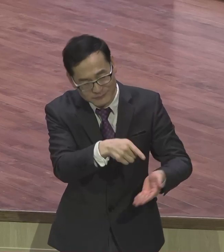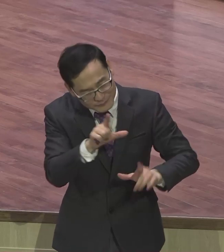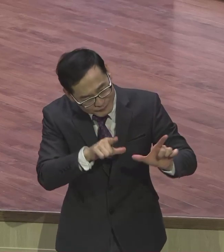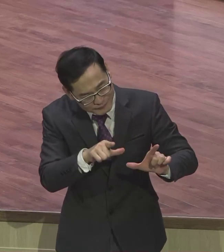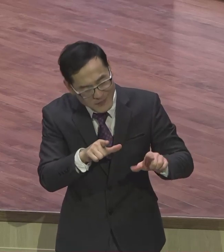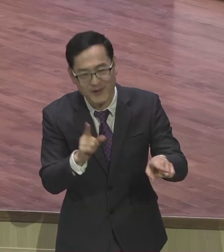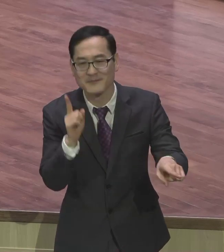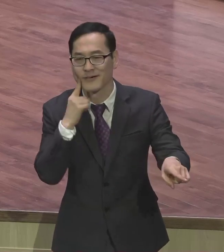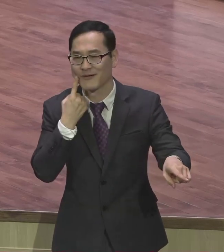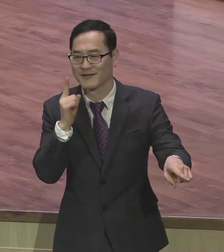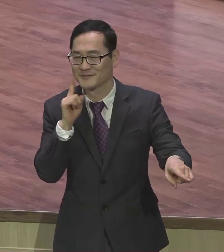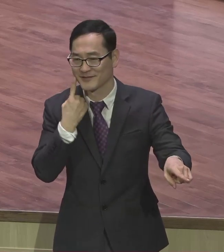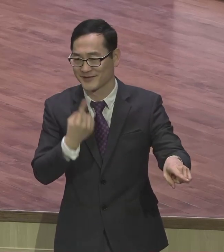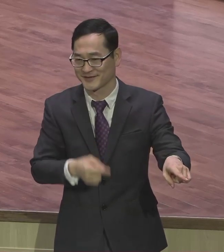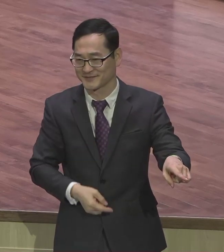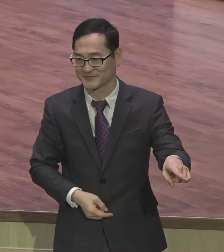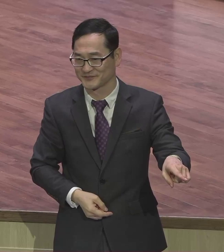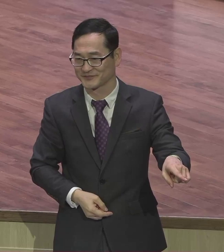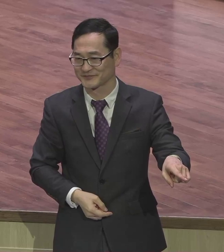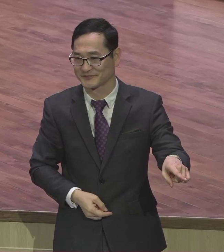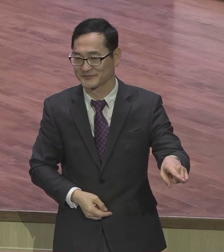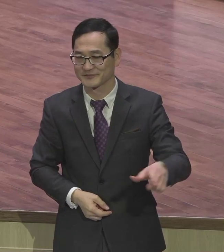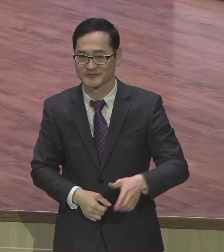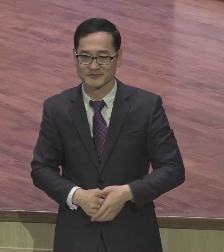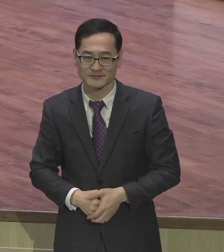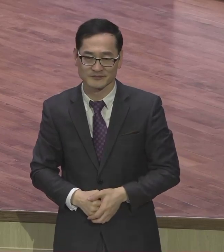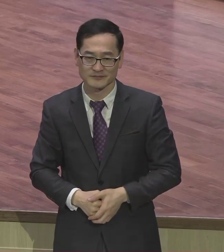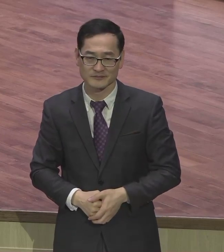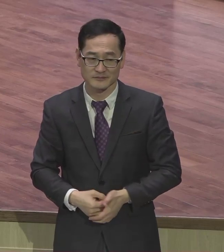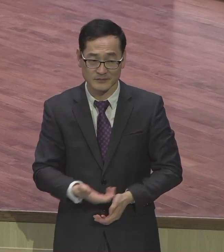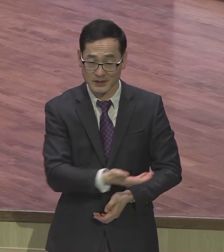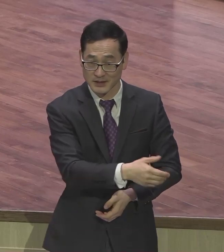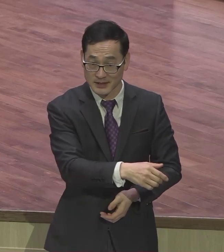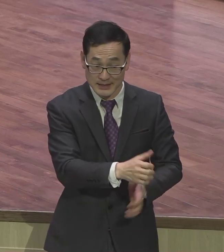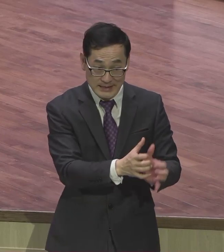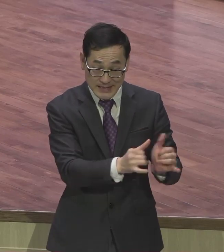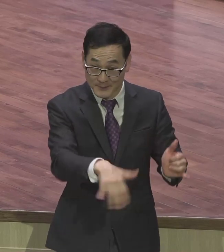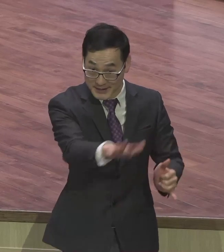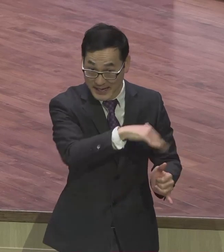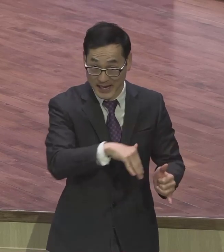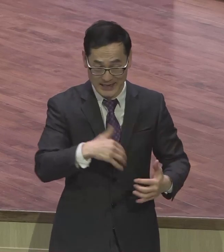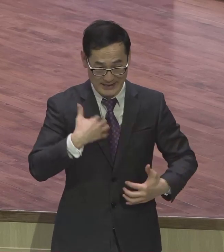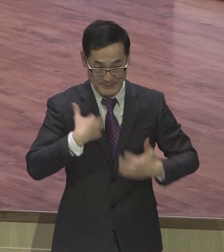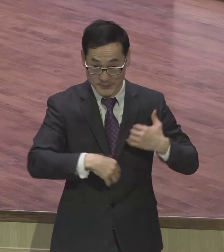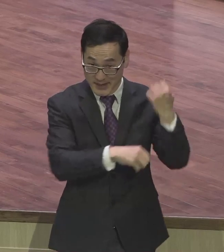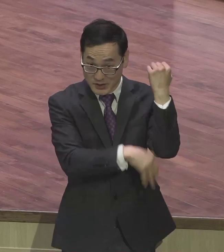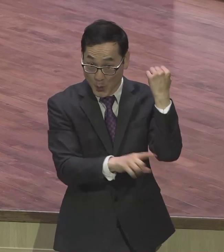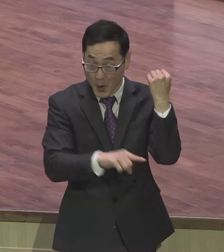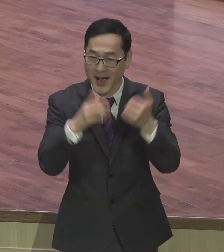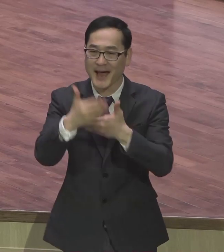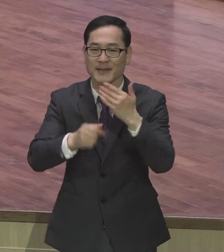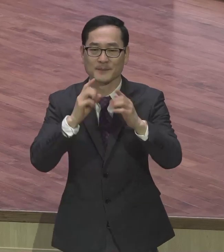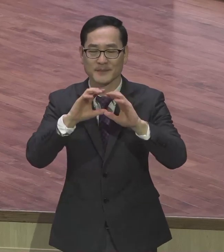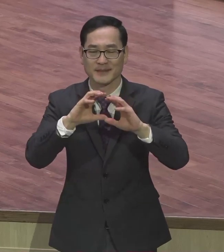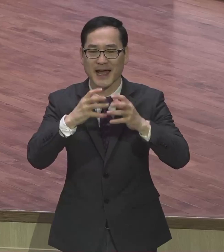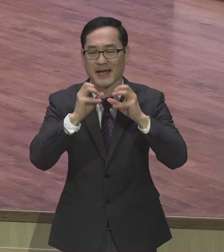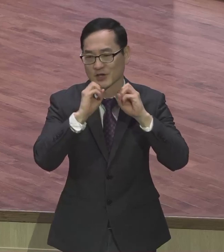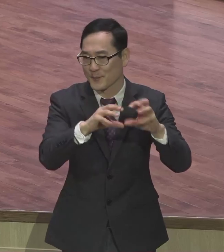우리 성도들의 기뻄의 근원은 하나의 나라 전파에 있기를 바랍니다 나를 통해서 한 영혼이 죽게